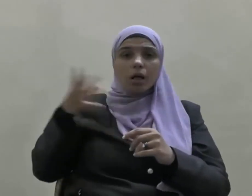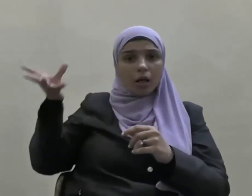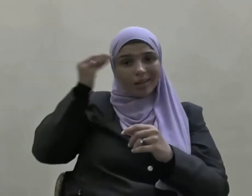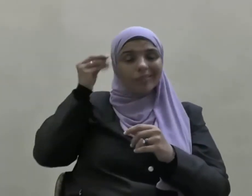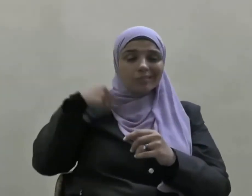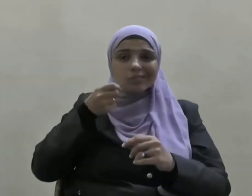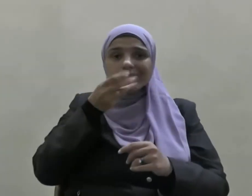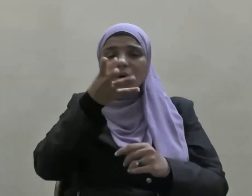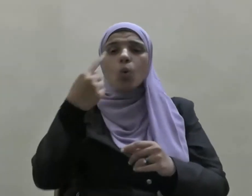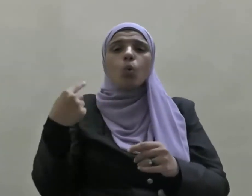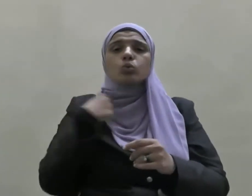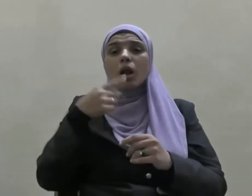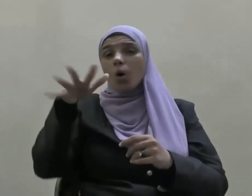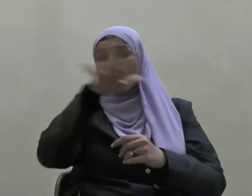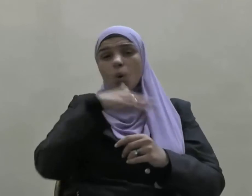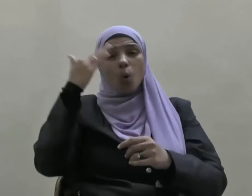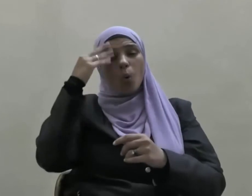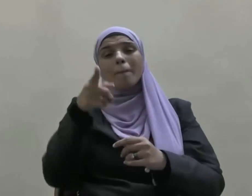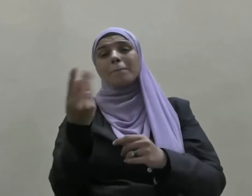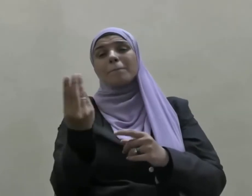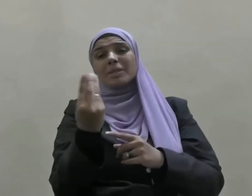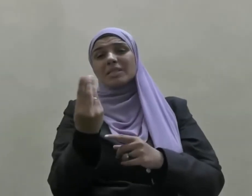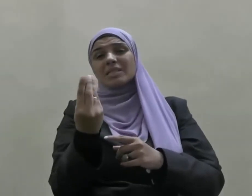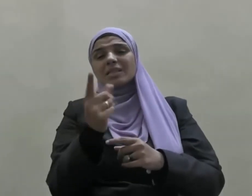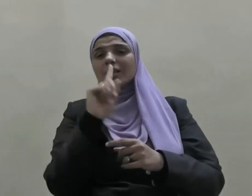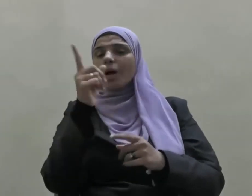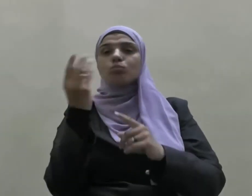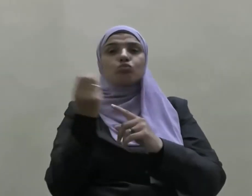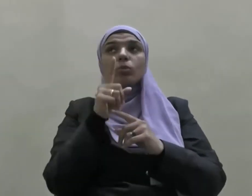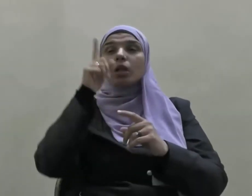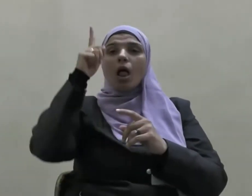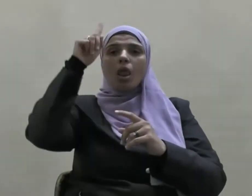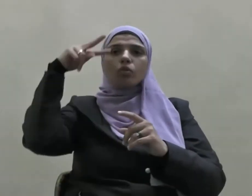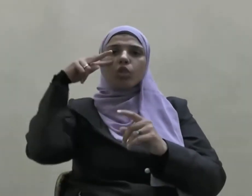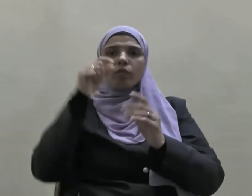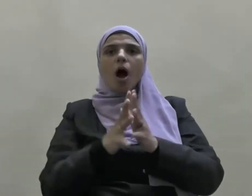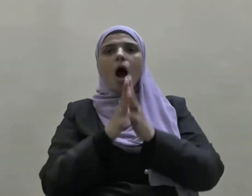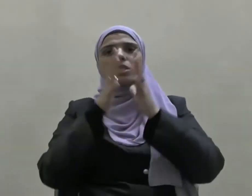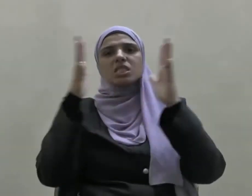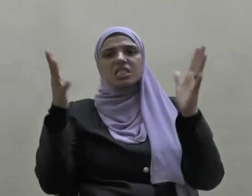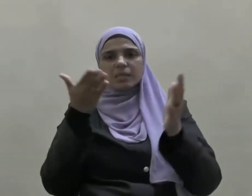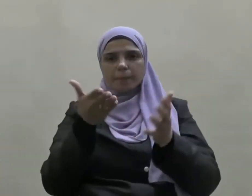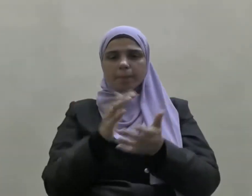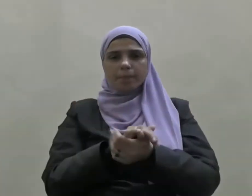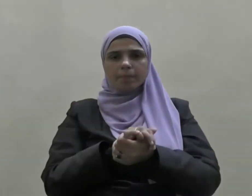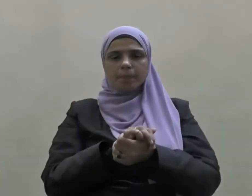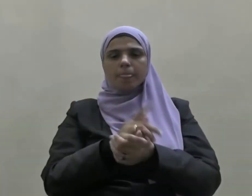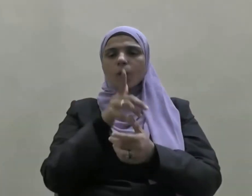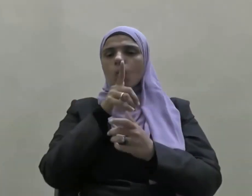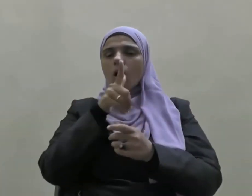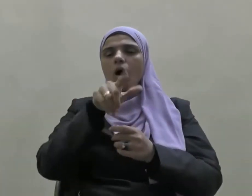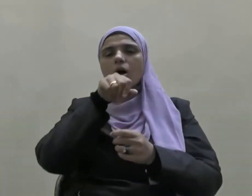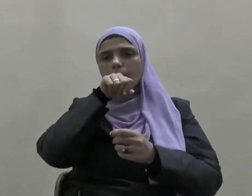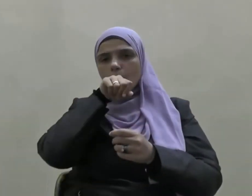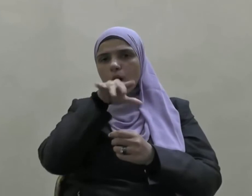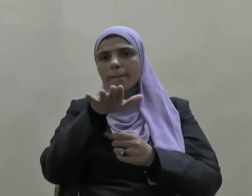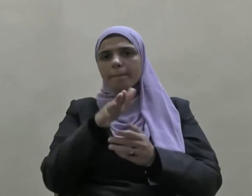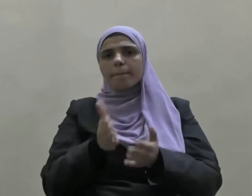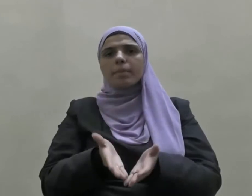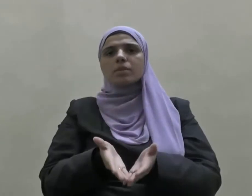به علم وتحسبونه هينا وهو عند الله عظيم وقال صلى الله